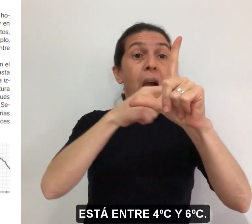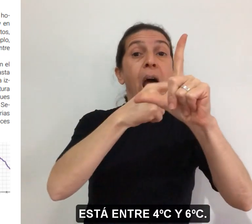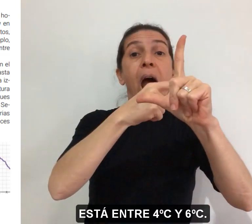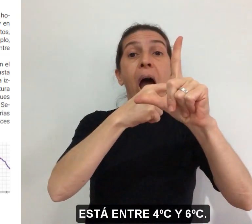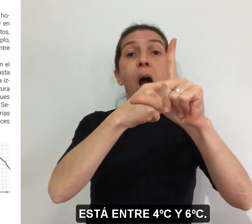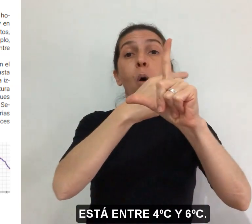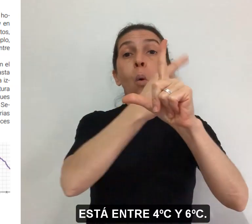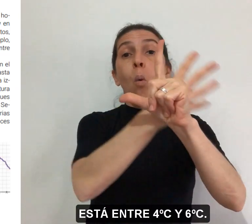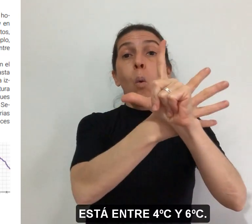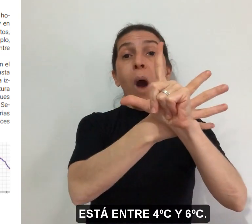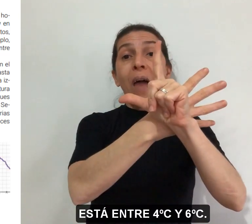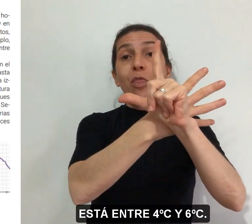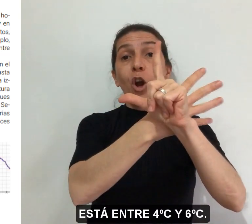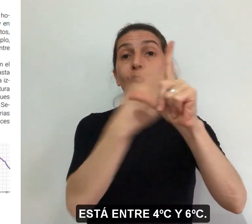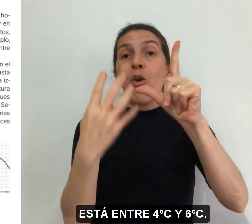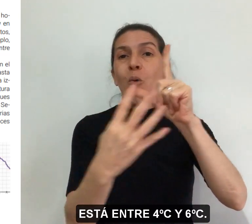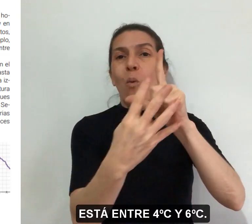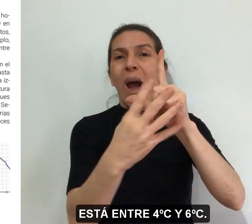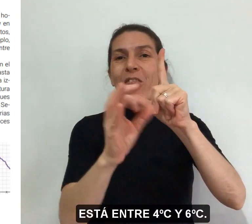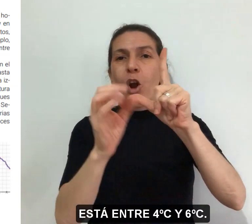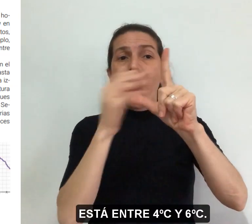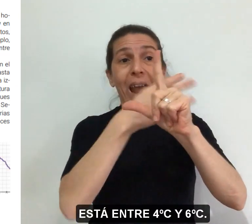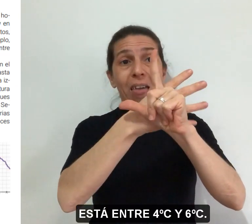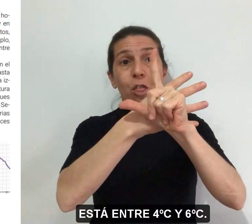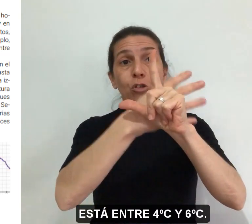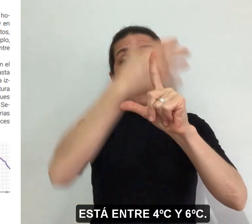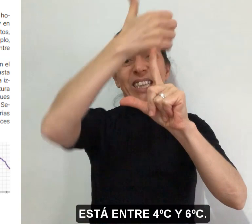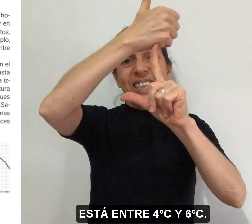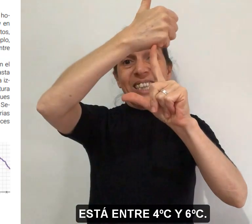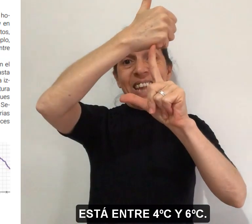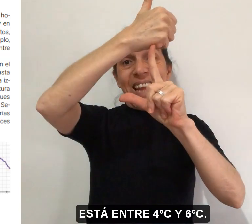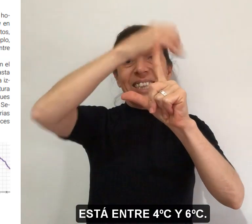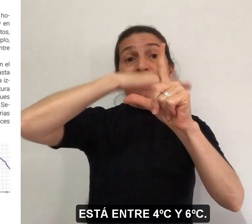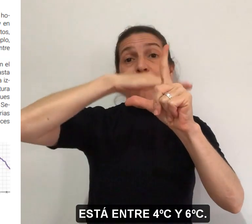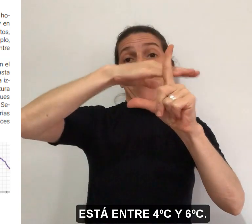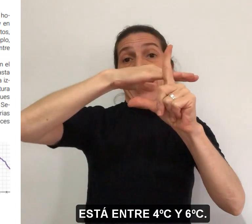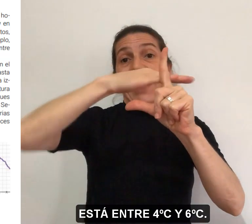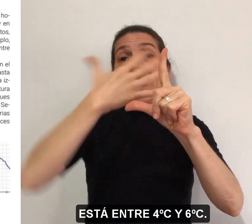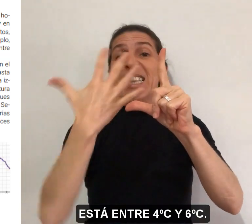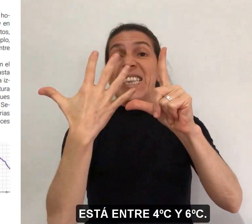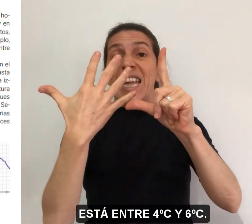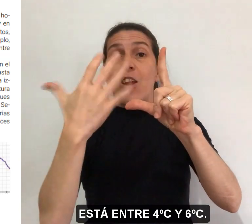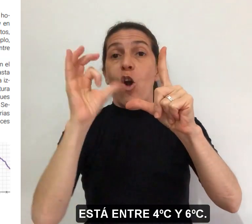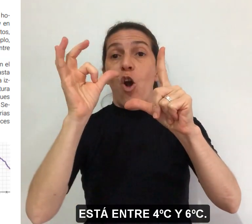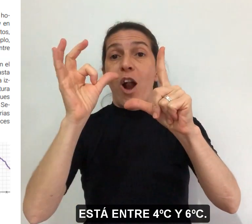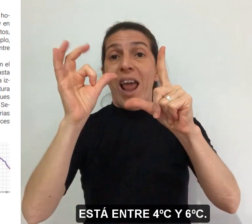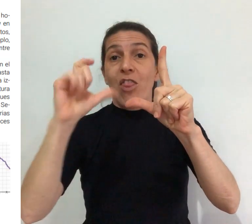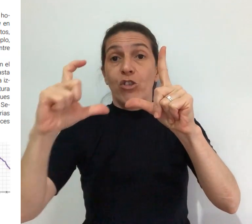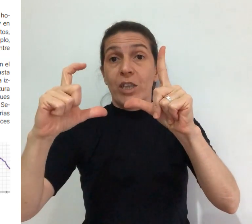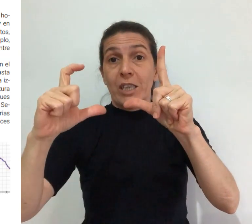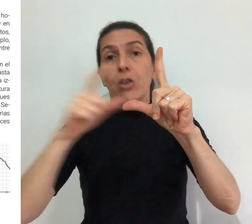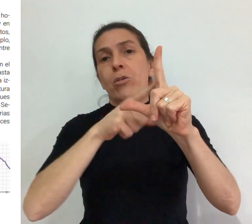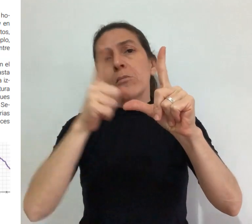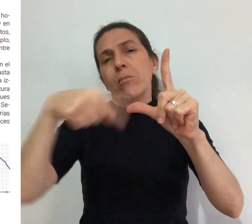que está entre el 4 grados centígrados y 6 grados centígrados.